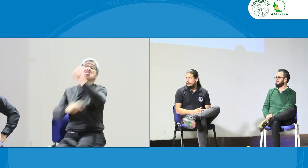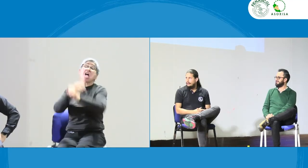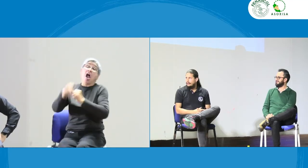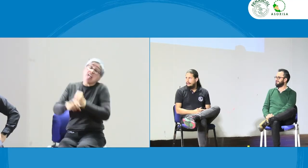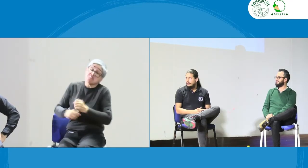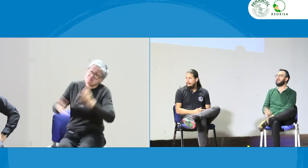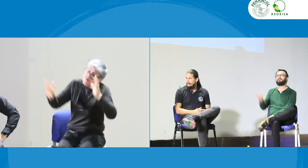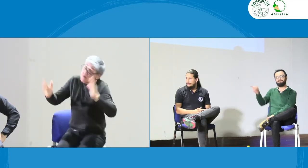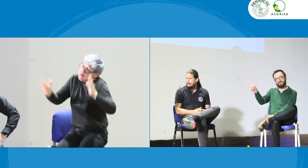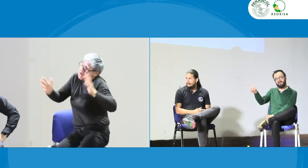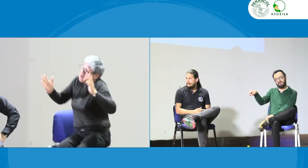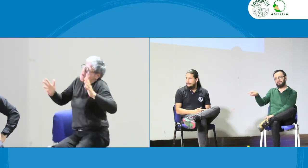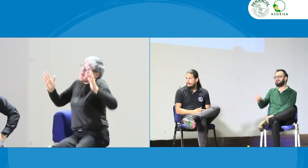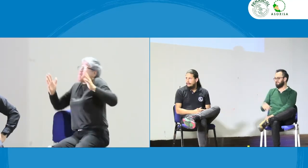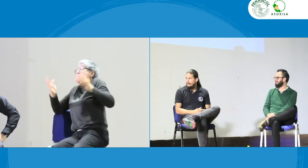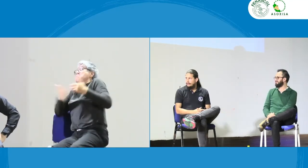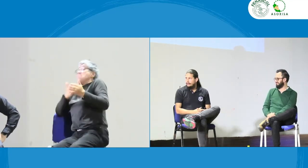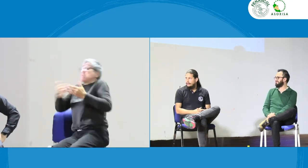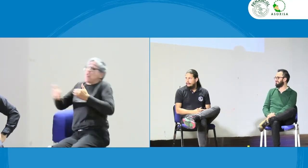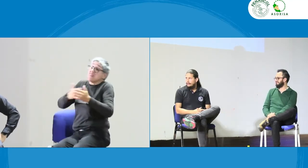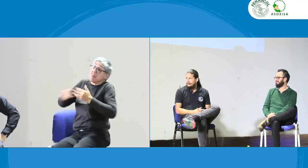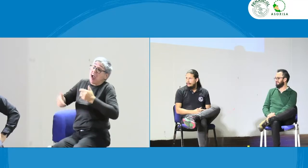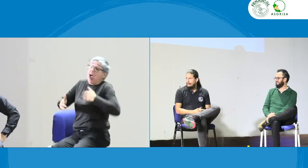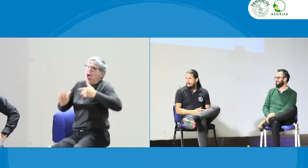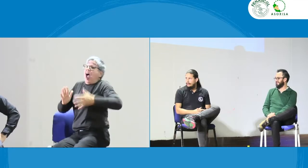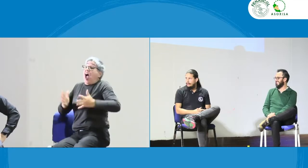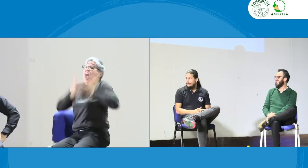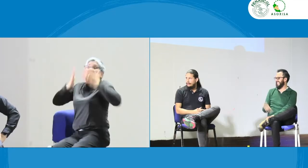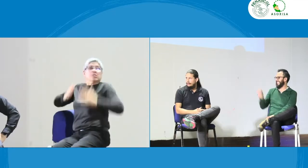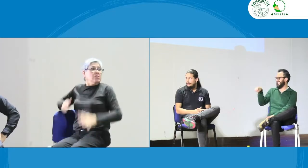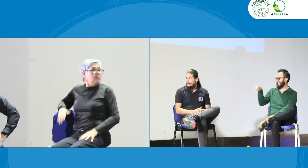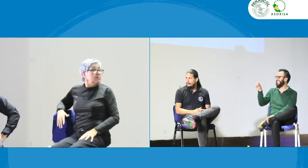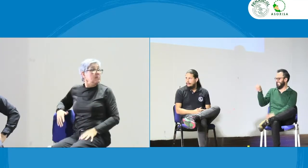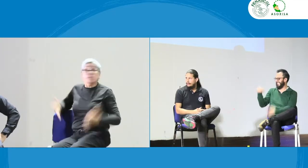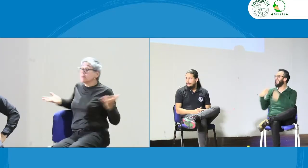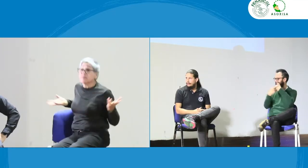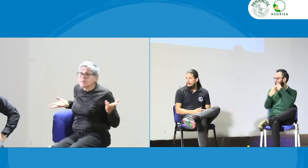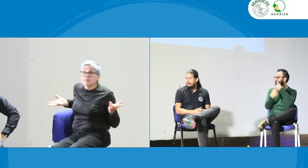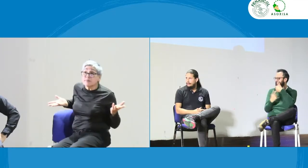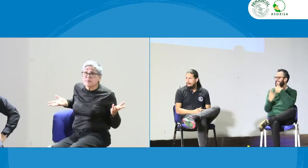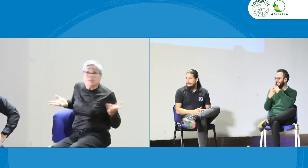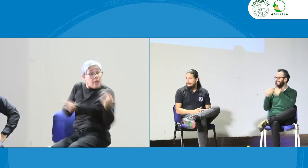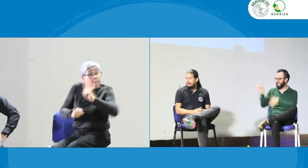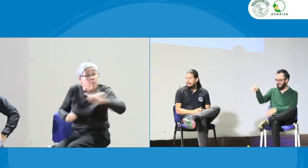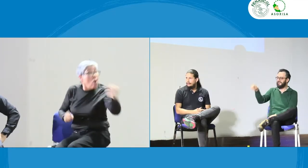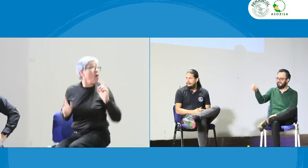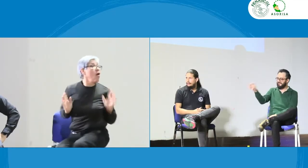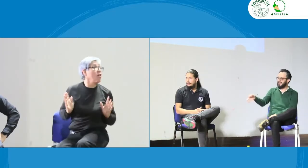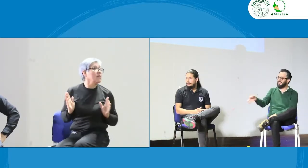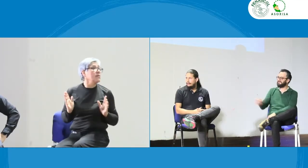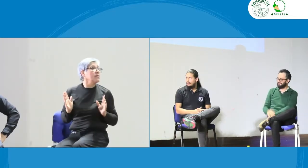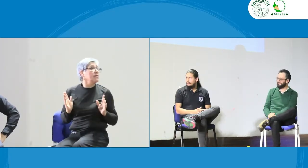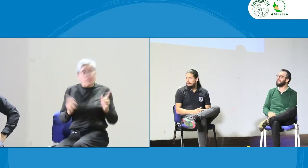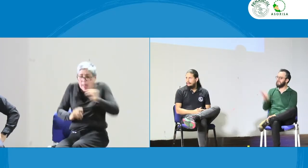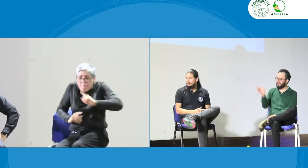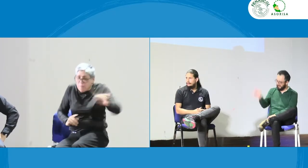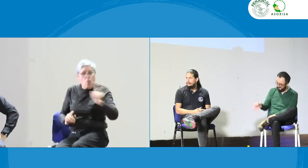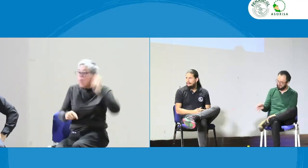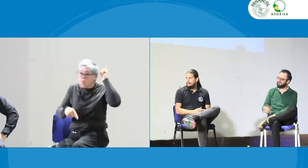que yo llevo un saludo en trayectoria, no me importa, yo soy así. Y entonces, tampoco, tampoco, no se